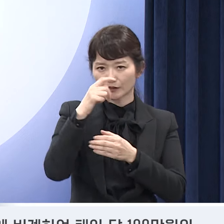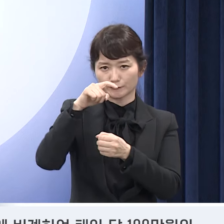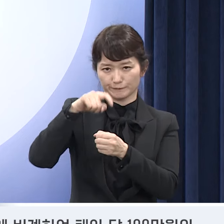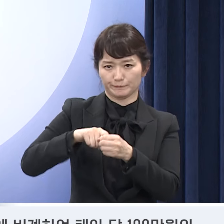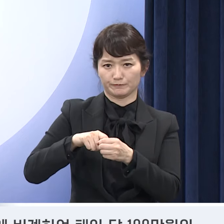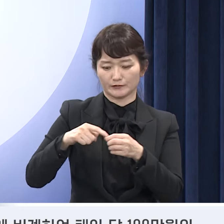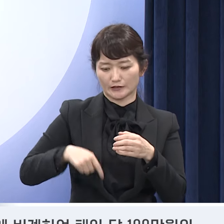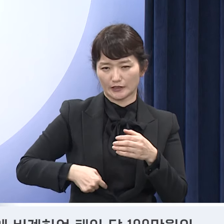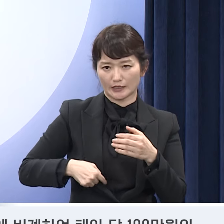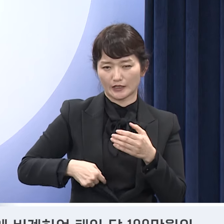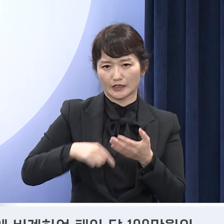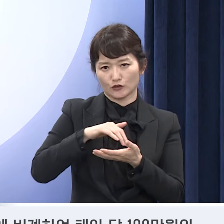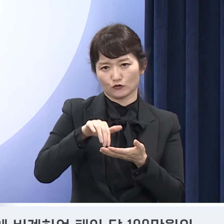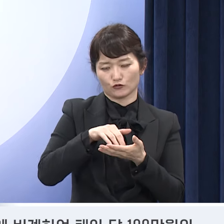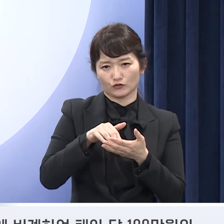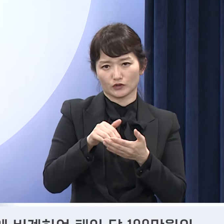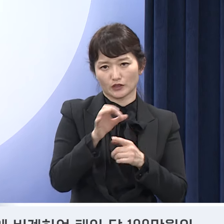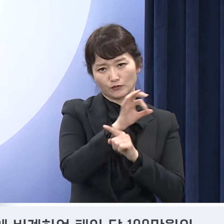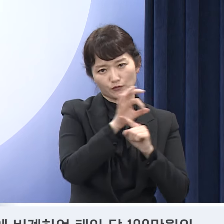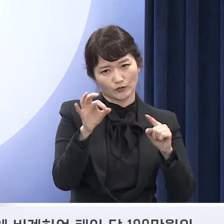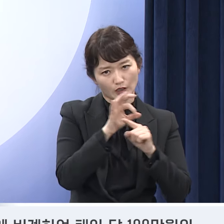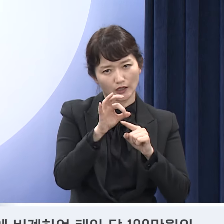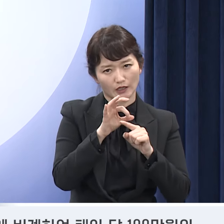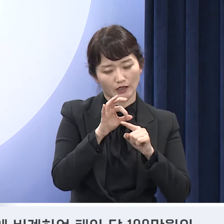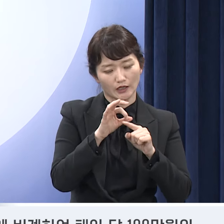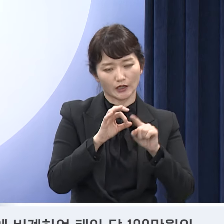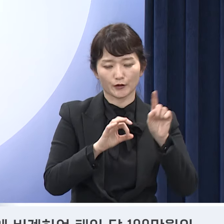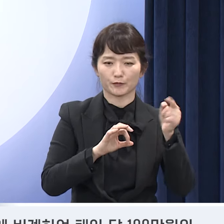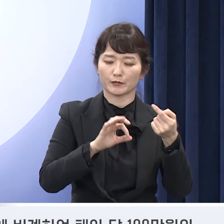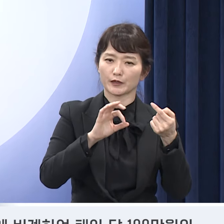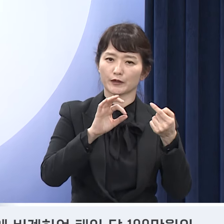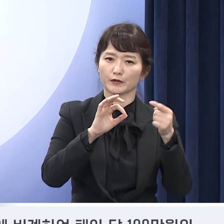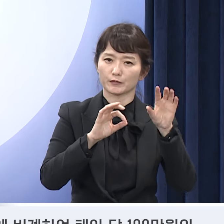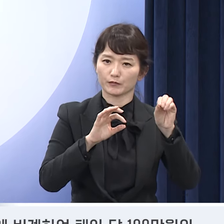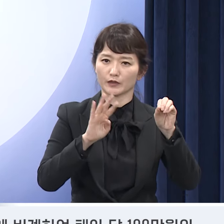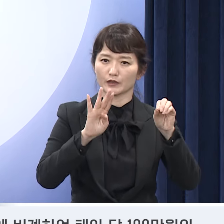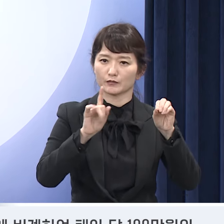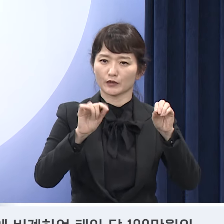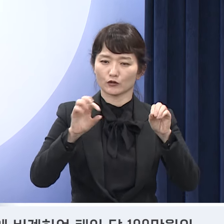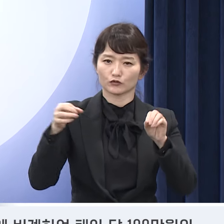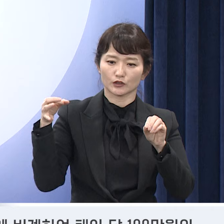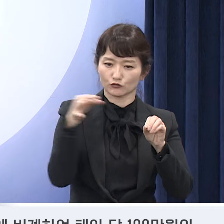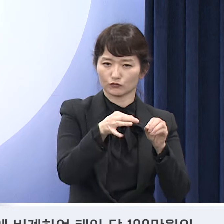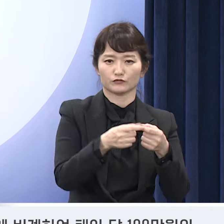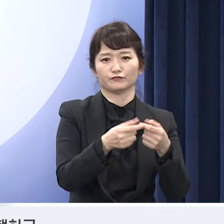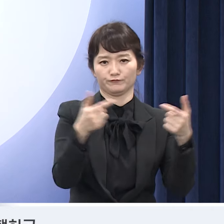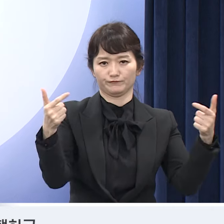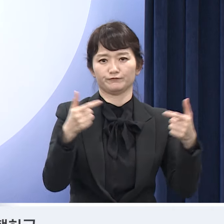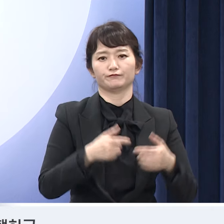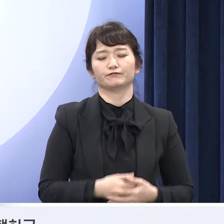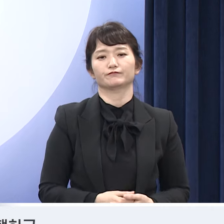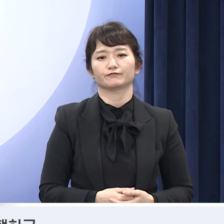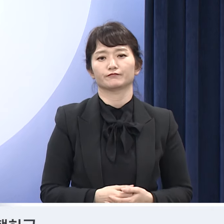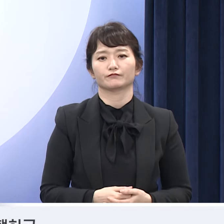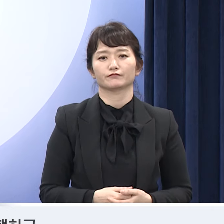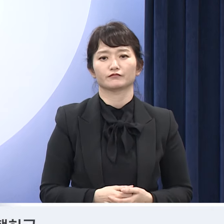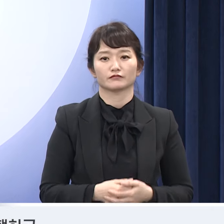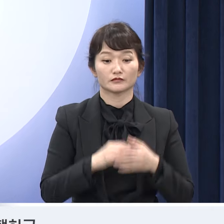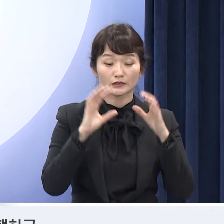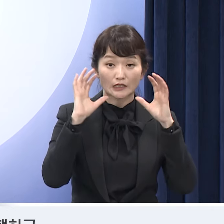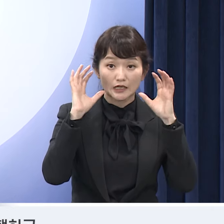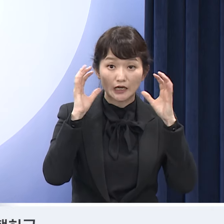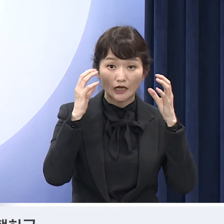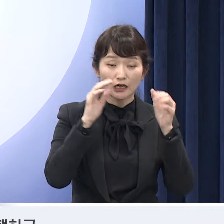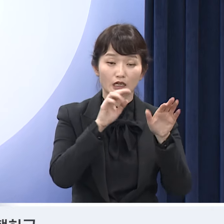태아 수에 비례하여 태아당 100만원의 진료비 바우처 지원을 확대하였습니다. 정부는 소아진료